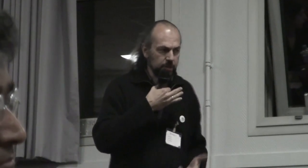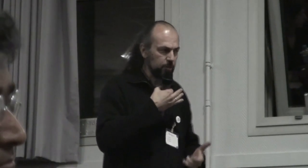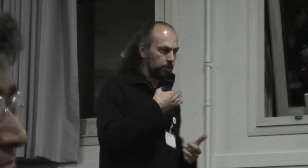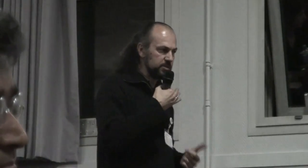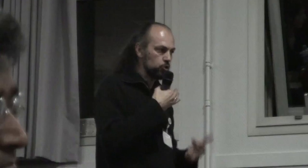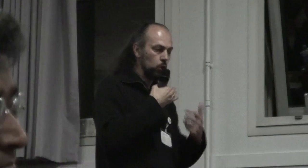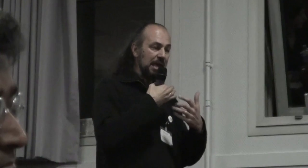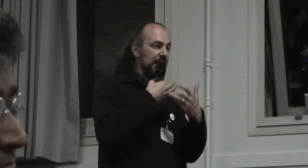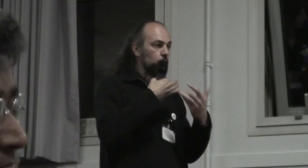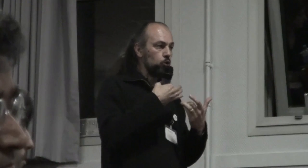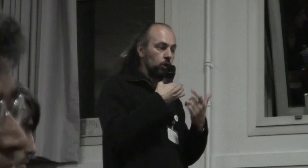parler la normalisation et que donc